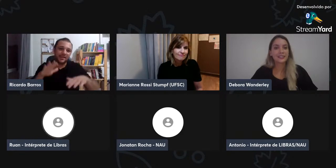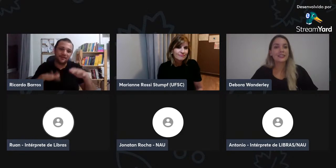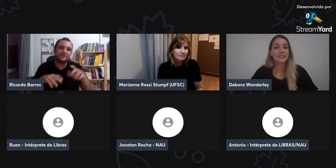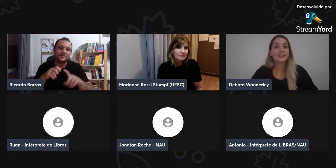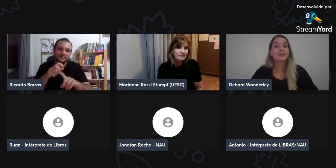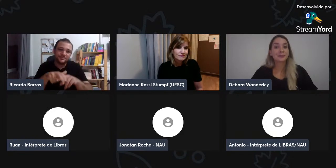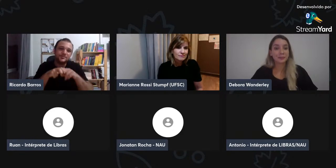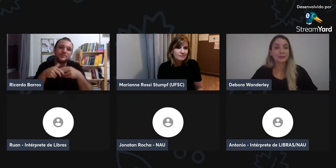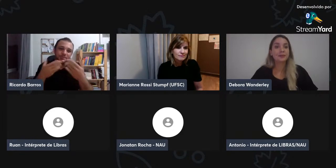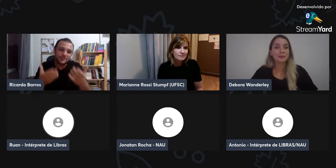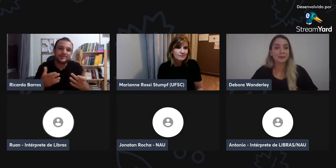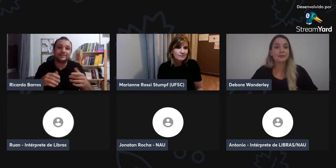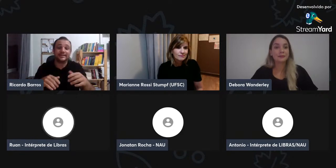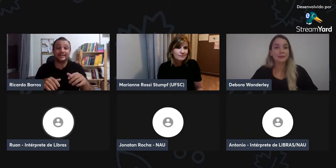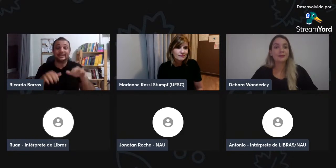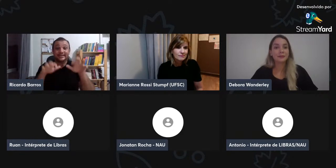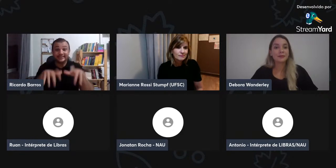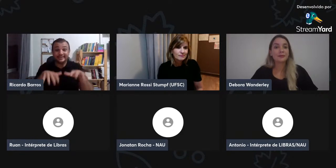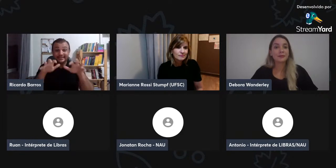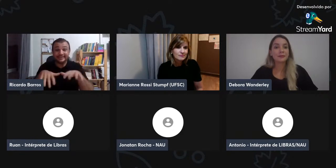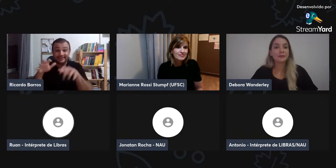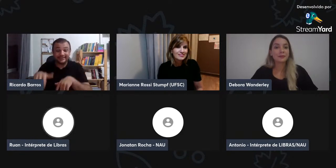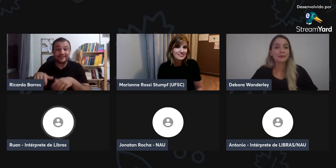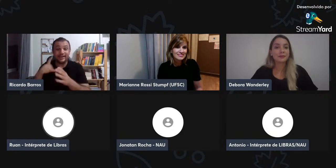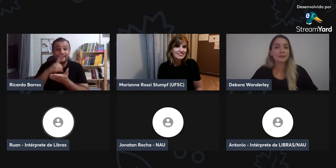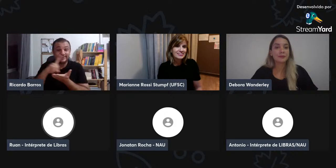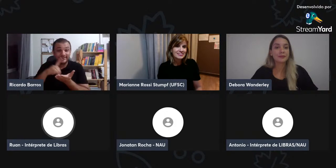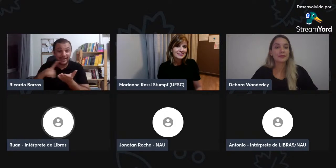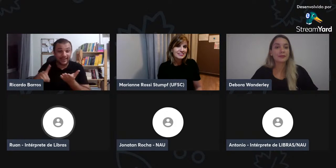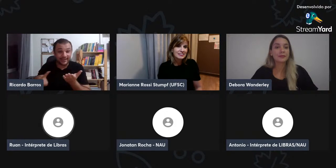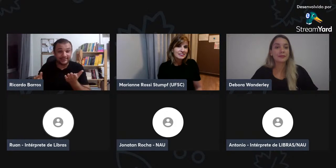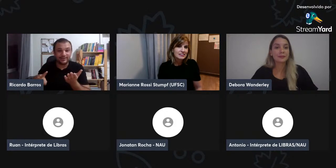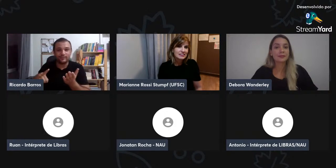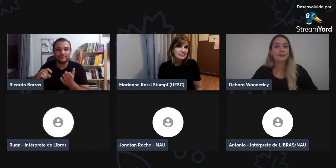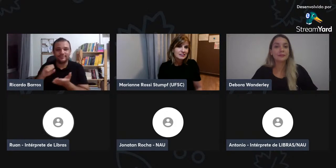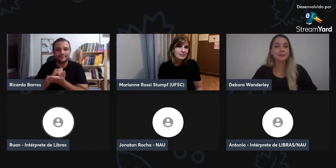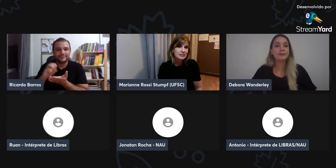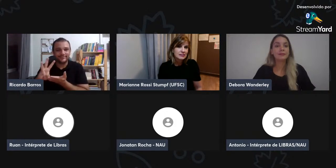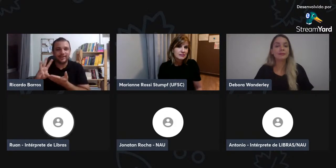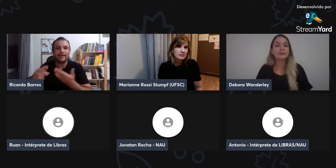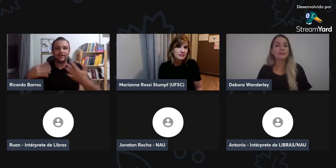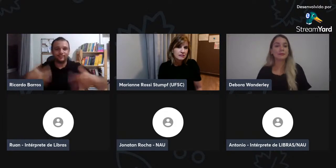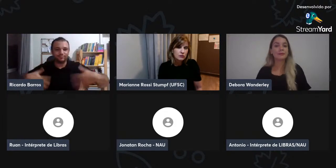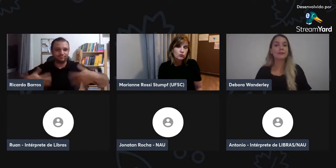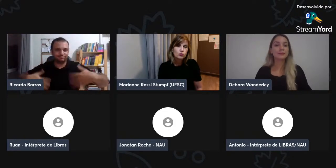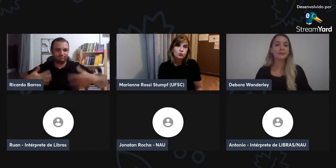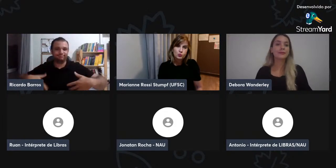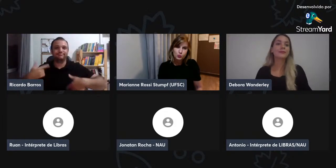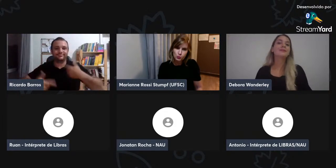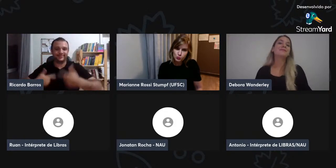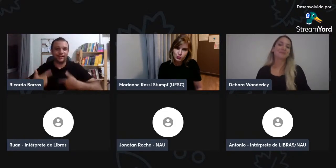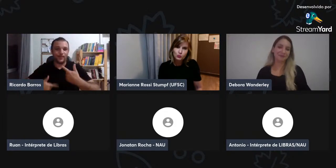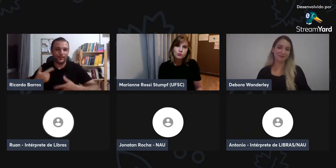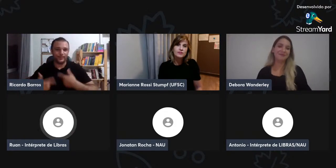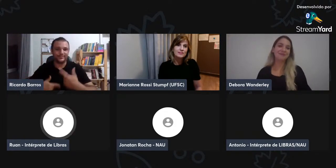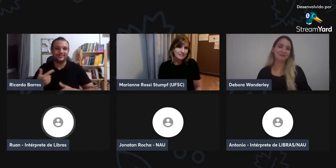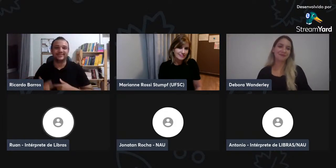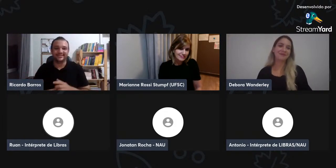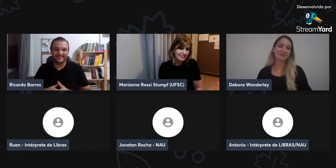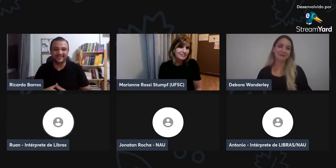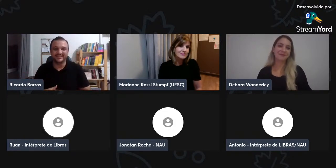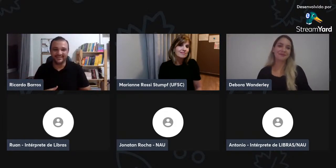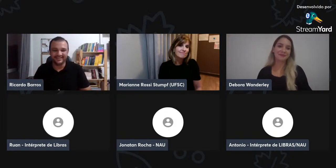acesso, que as pessoas possam compreender melhor e começar a disseminar em